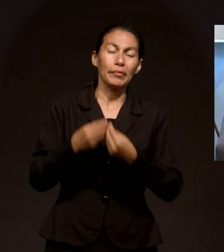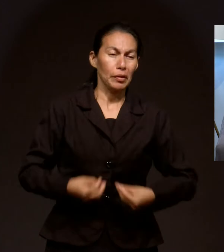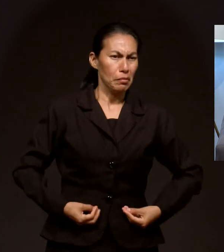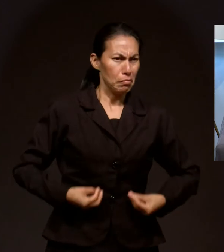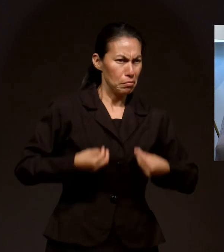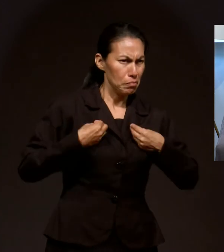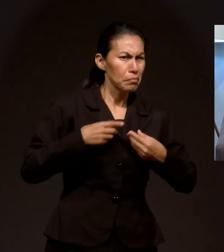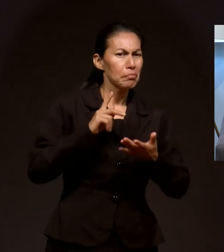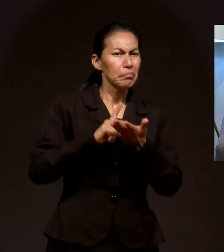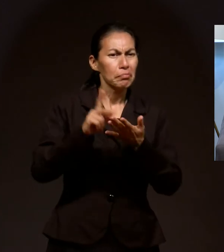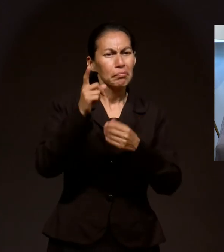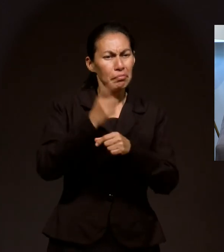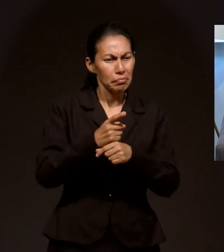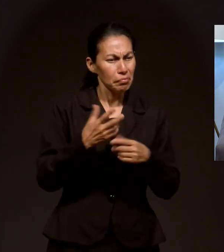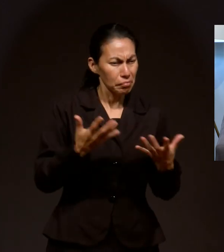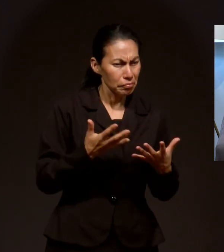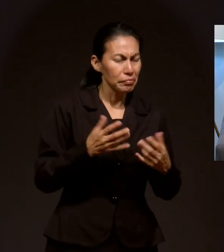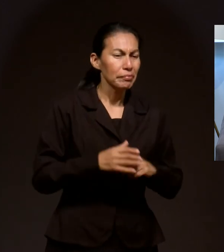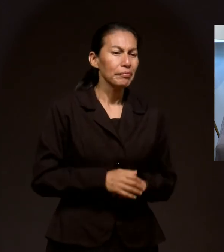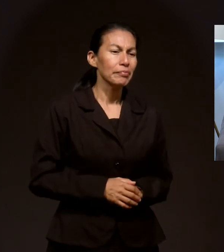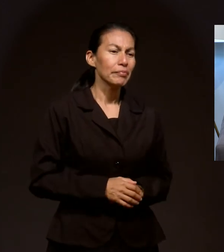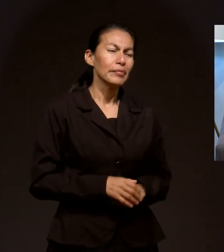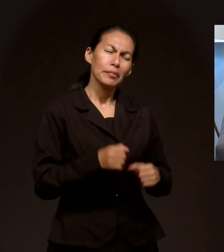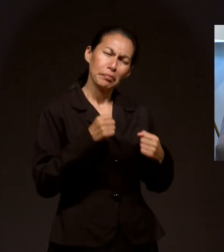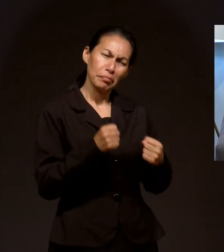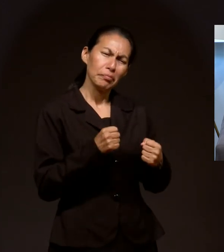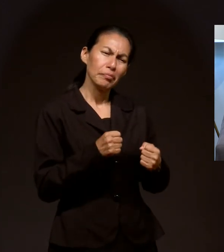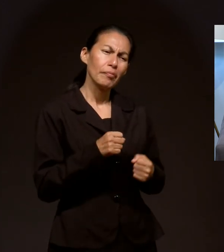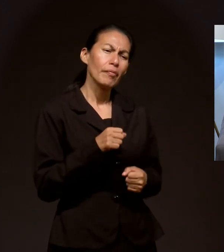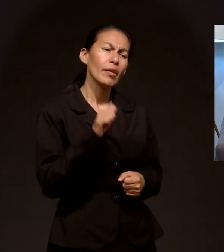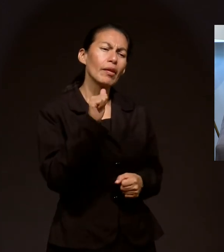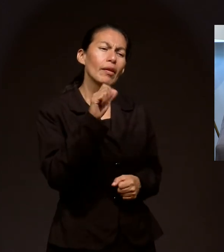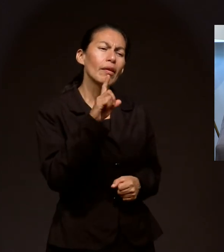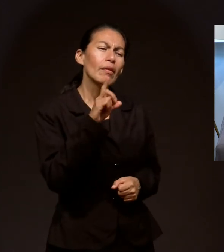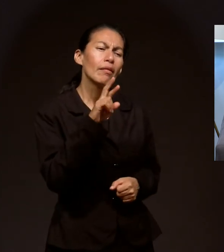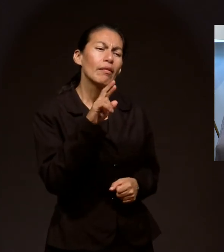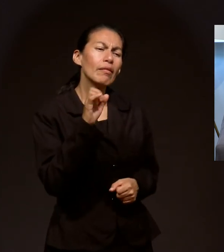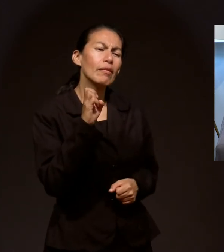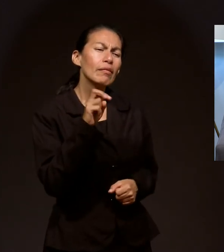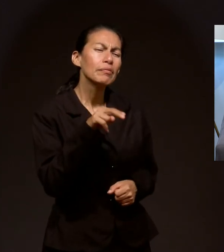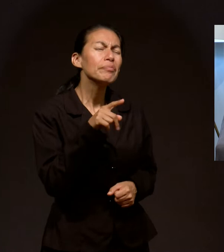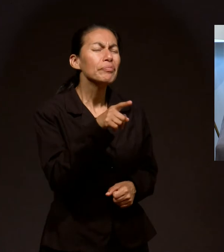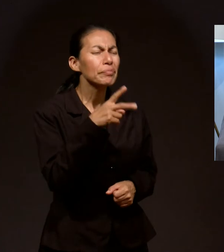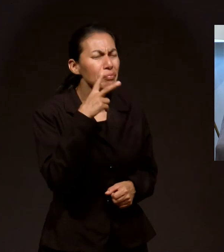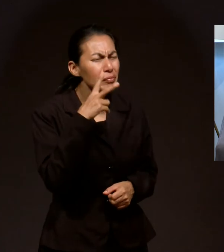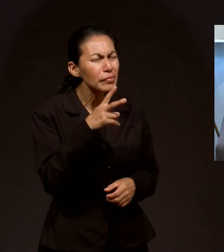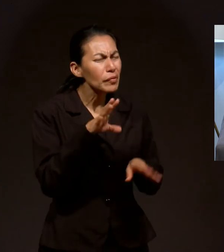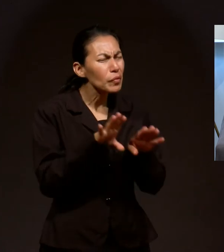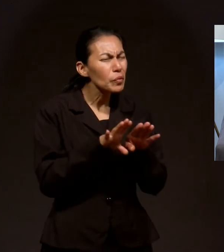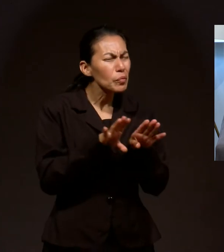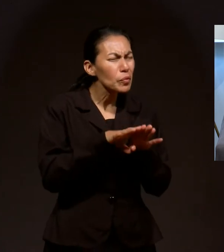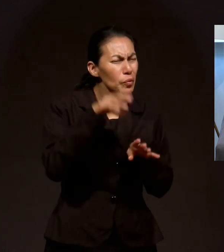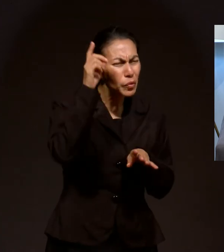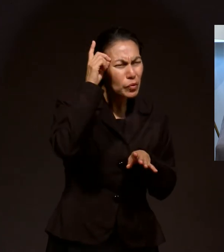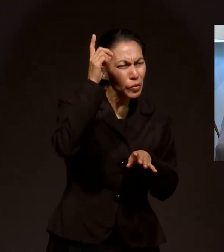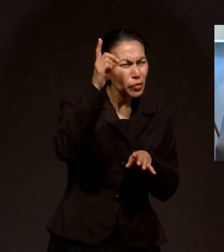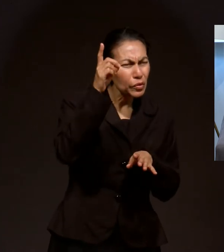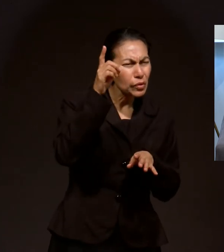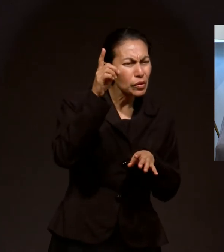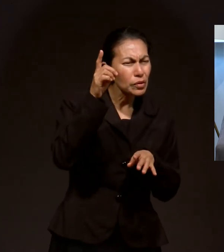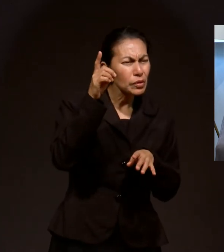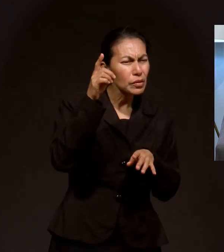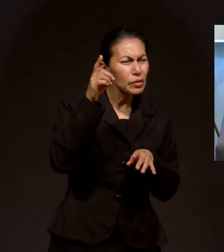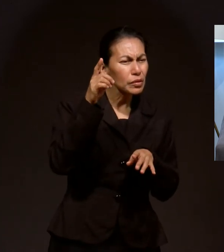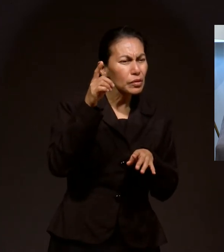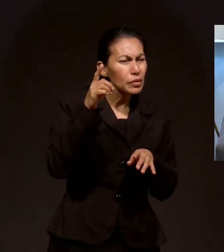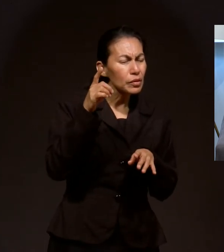desenvolvimiento de su voluntad. Sin duda, Adrián, tú has visto cómo Dios se ha manifestado en tu